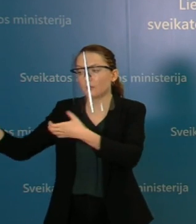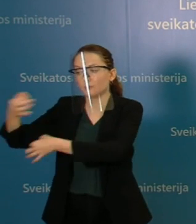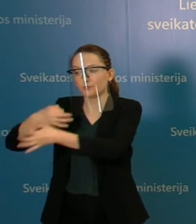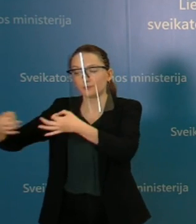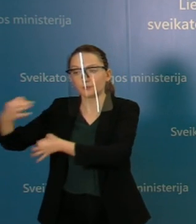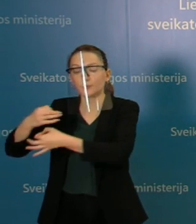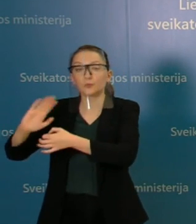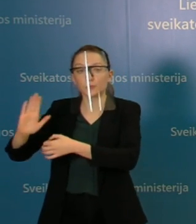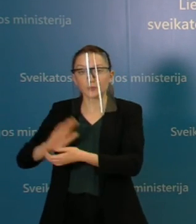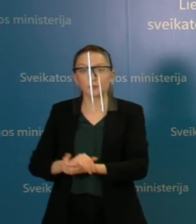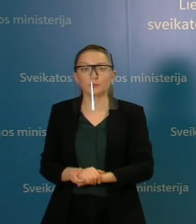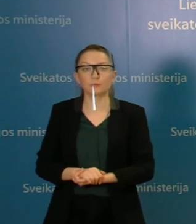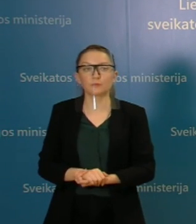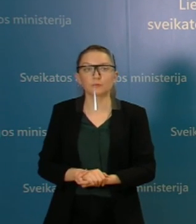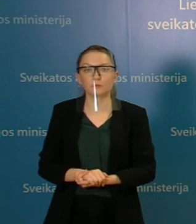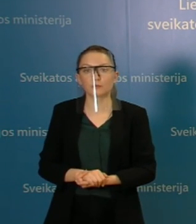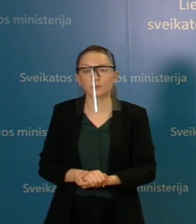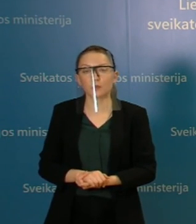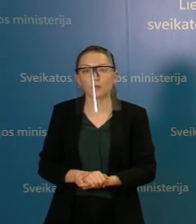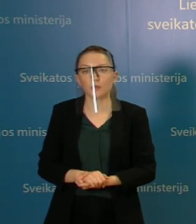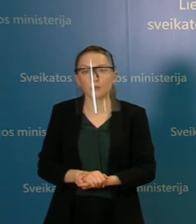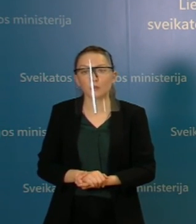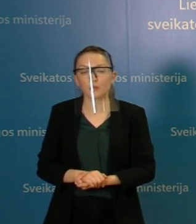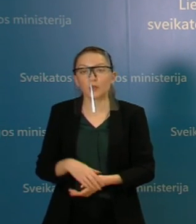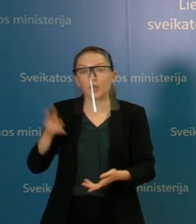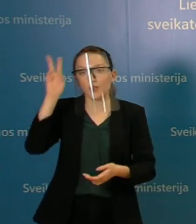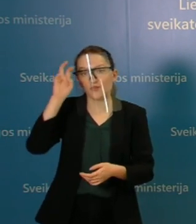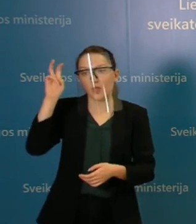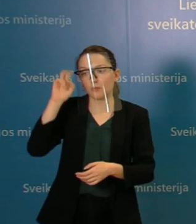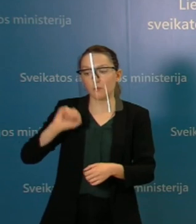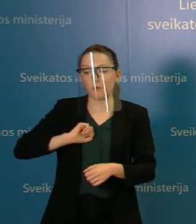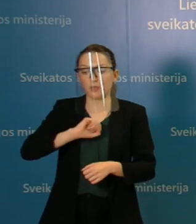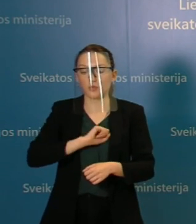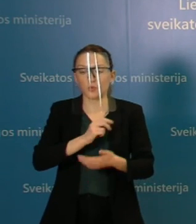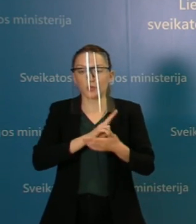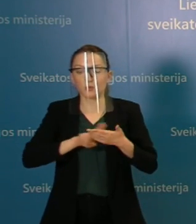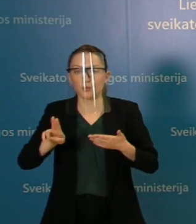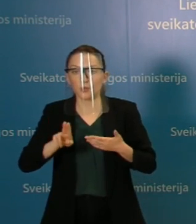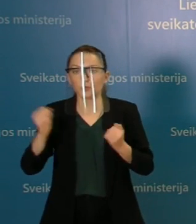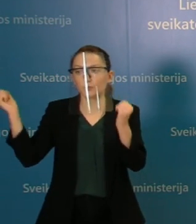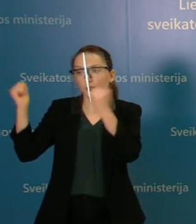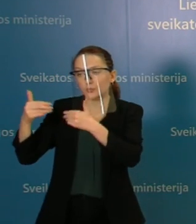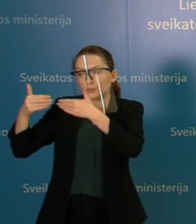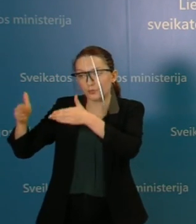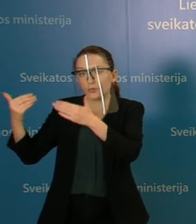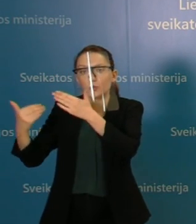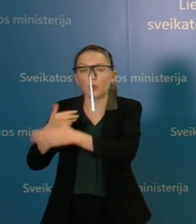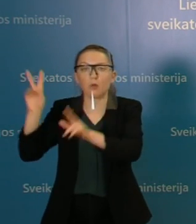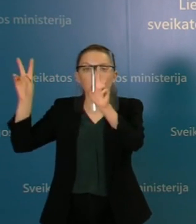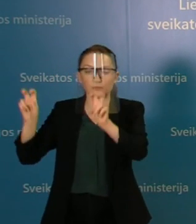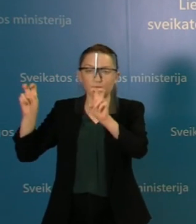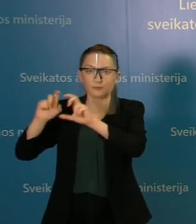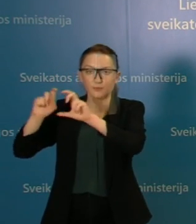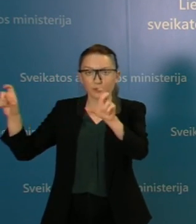vyriausybė ir baig savo darbą vyriausybė veikianti mediko ekspertų grupė, susikurti tam tikrą, vadinamą